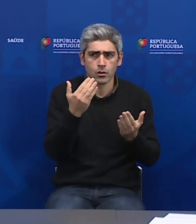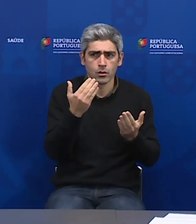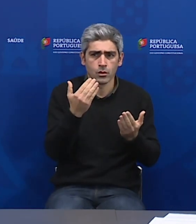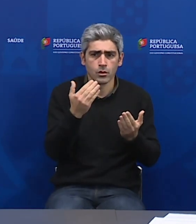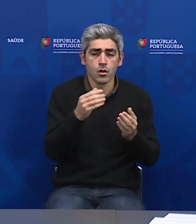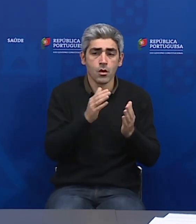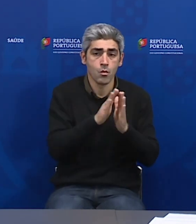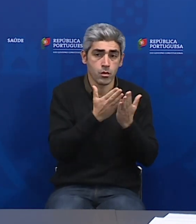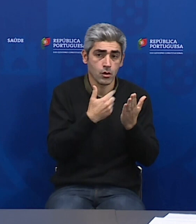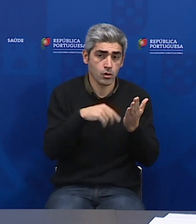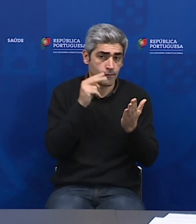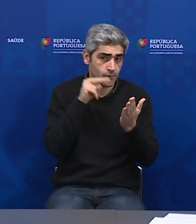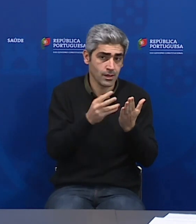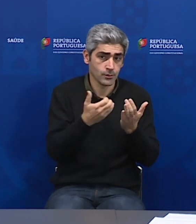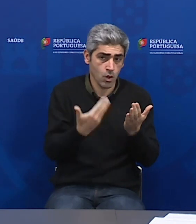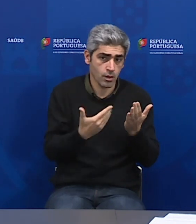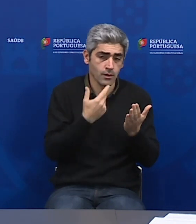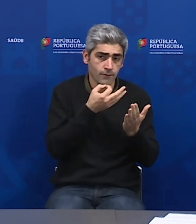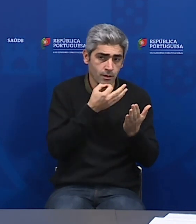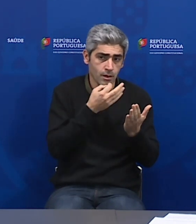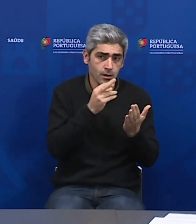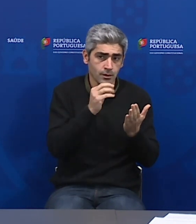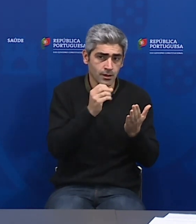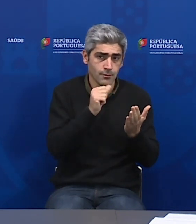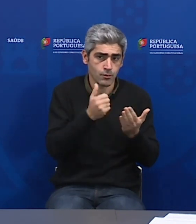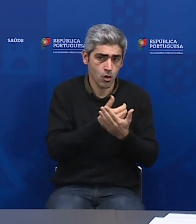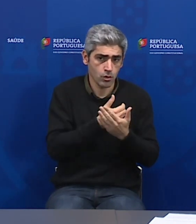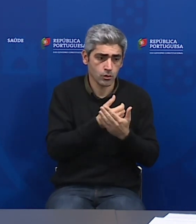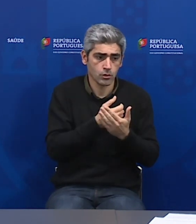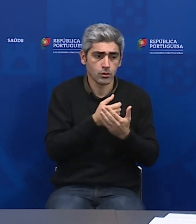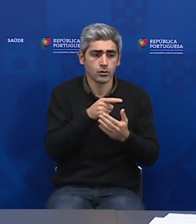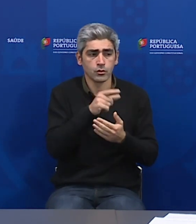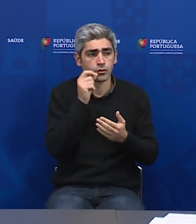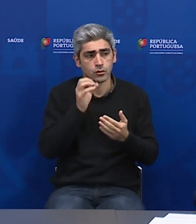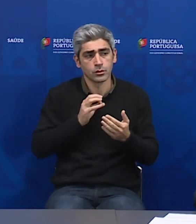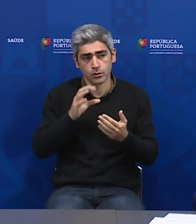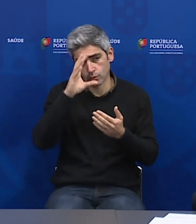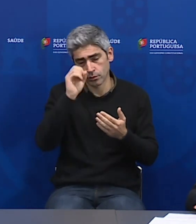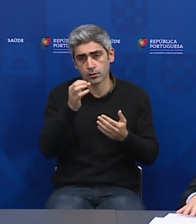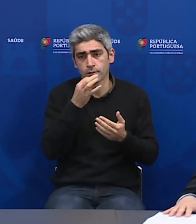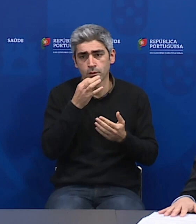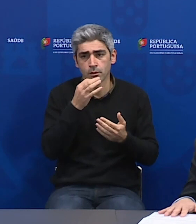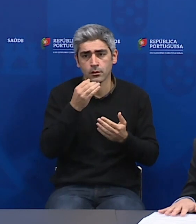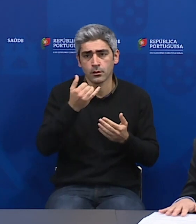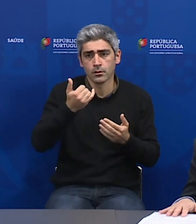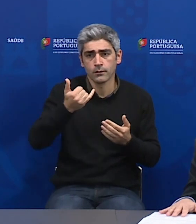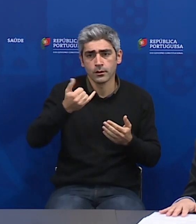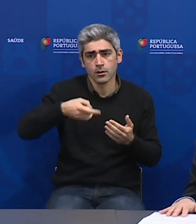O boletim, nós acabamos de receber agora, diz 30 votos. O secretário de Estado disse